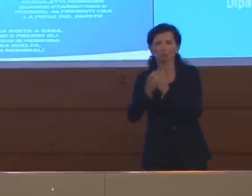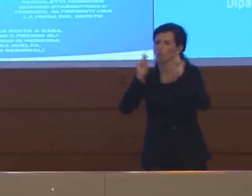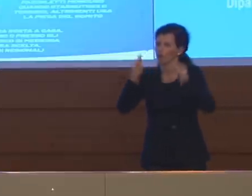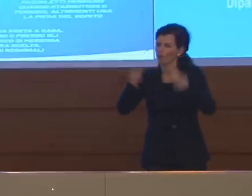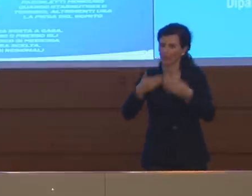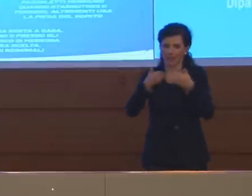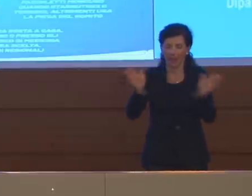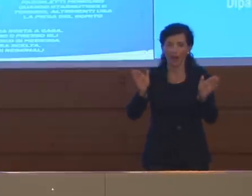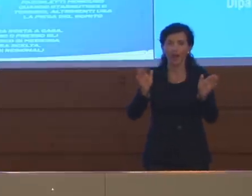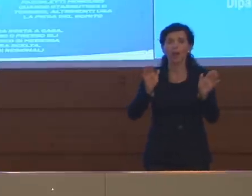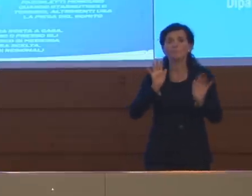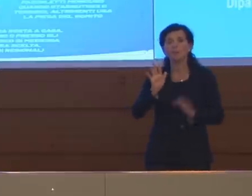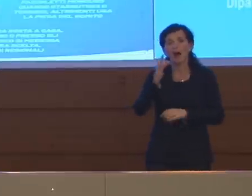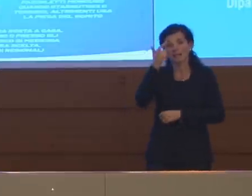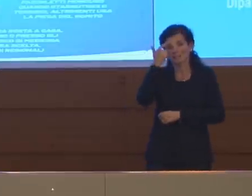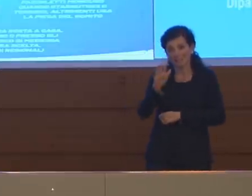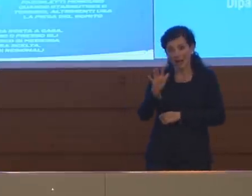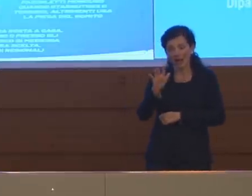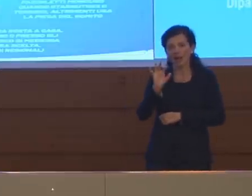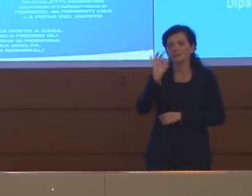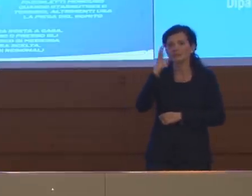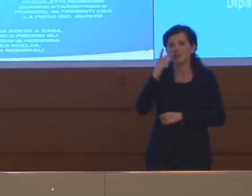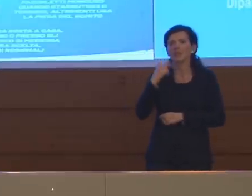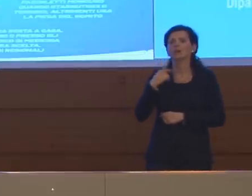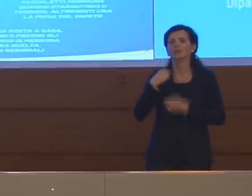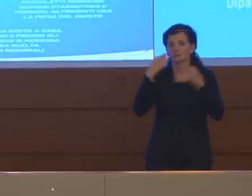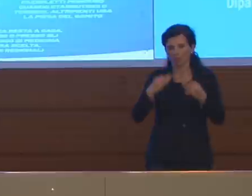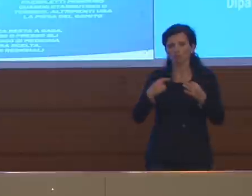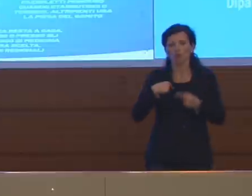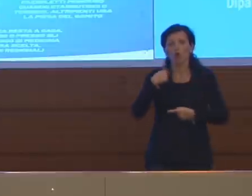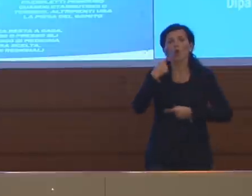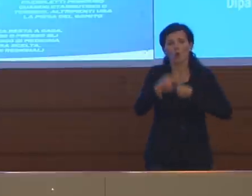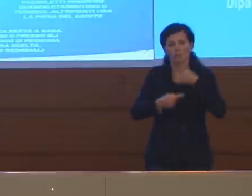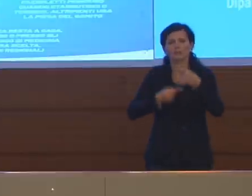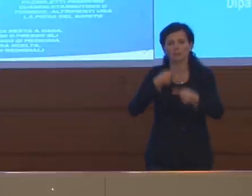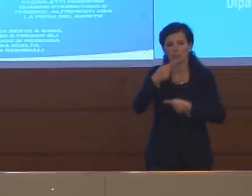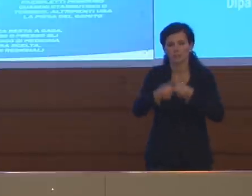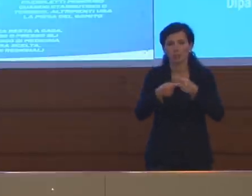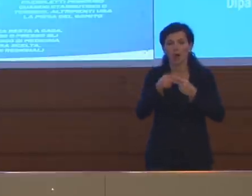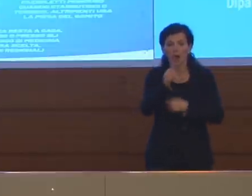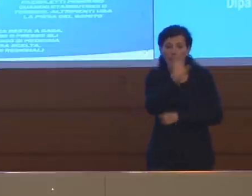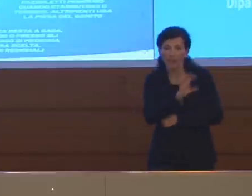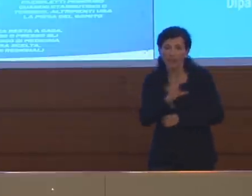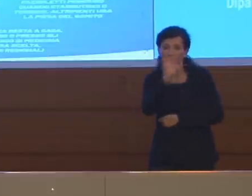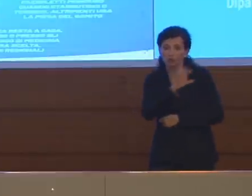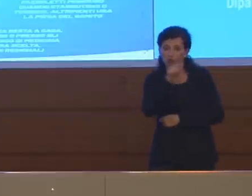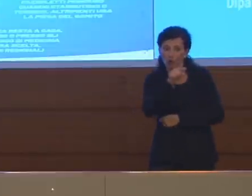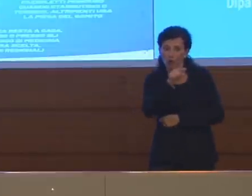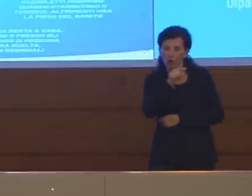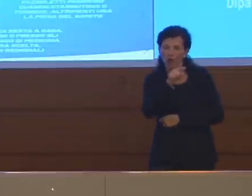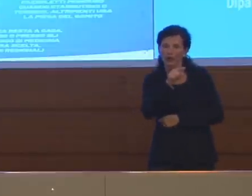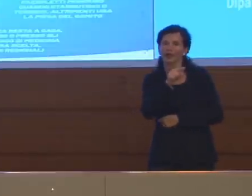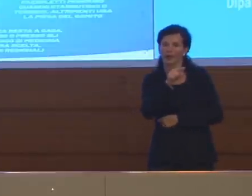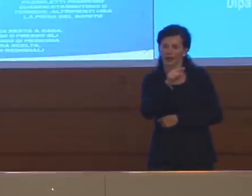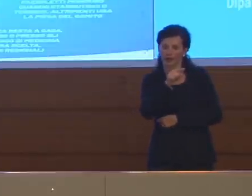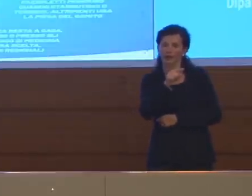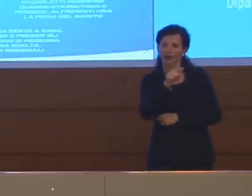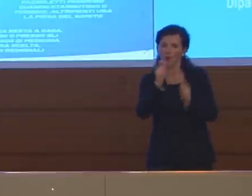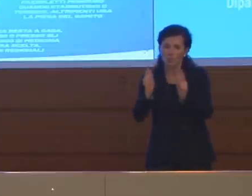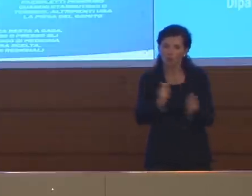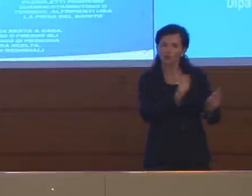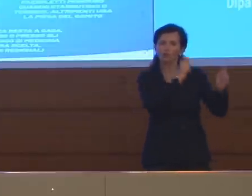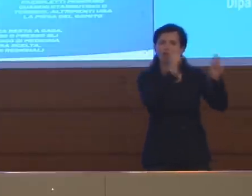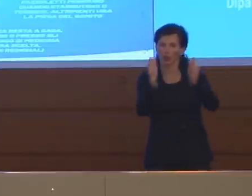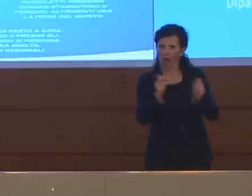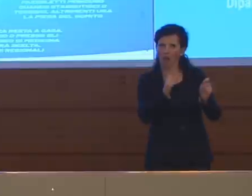Sappiamo però che nel momento in cui dovessimo fare un salto in più la mobilità interregionale diventa un altro passaggio. A quel punto il concetto